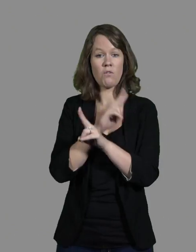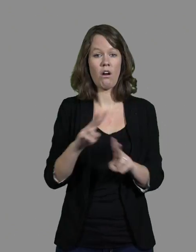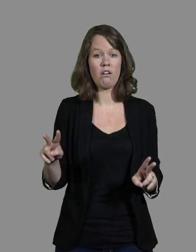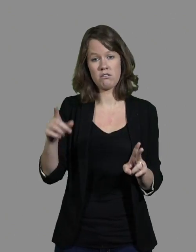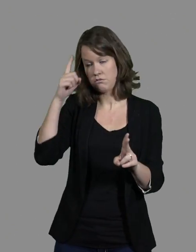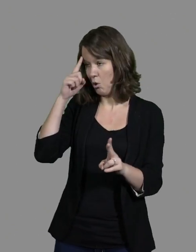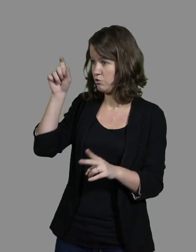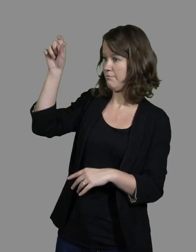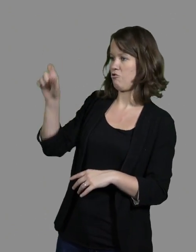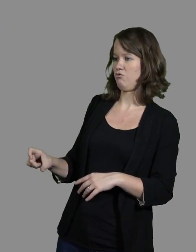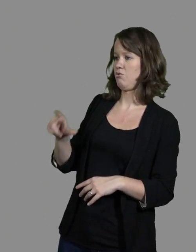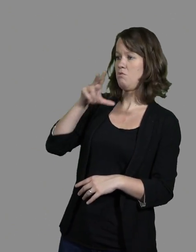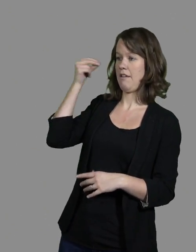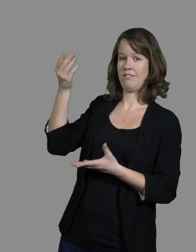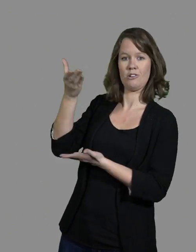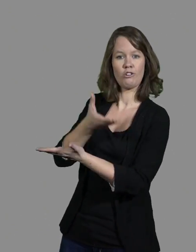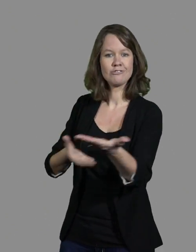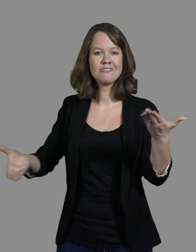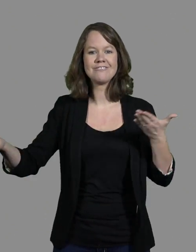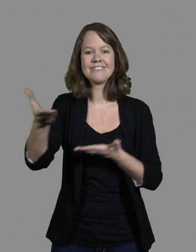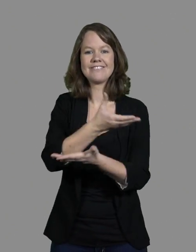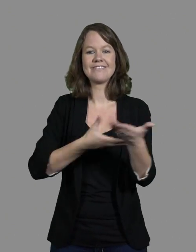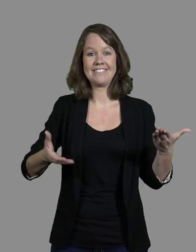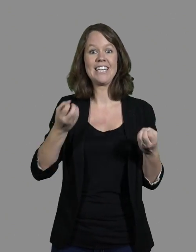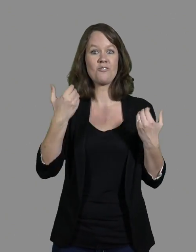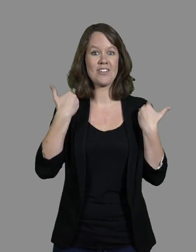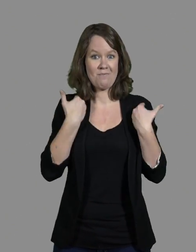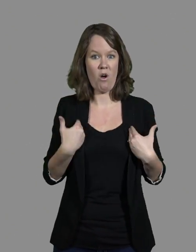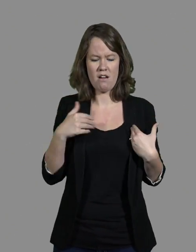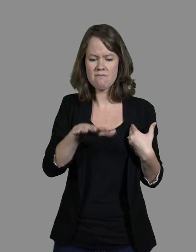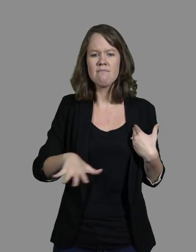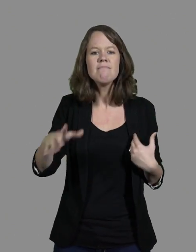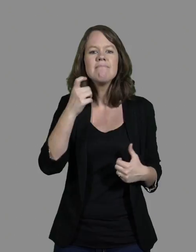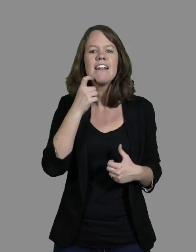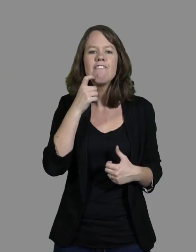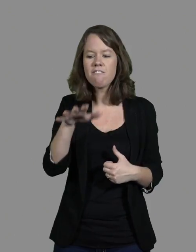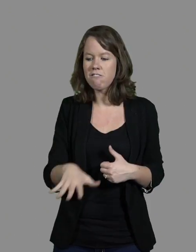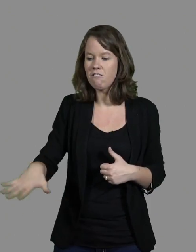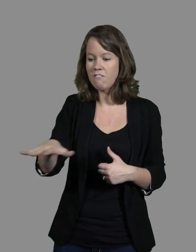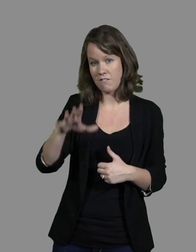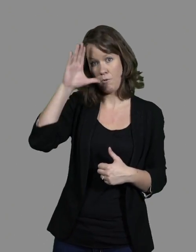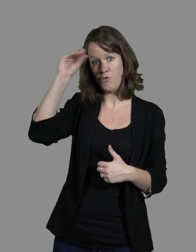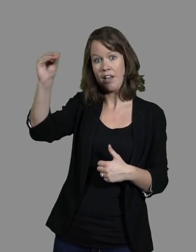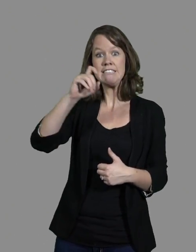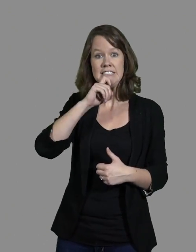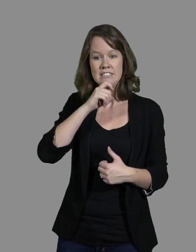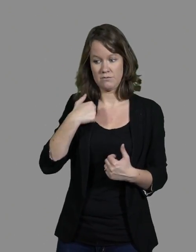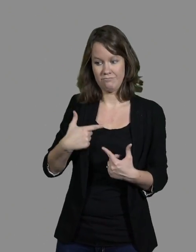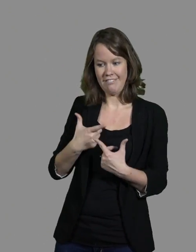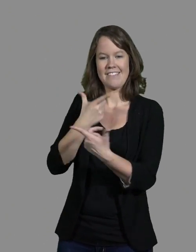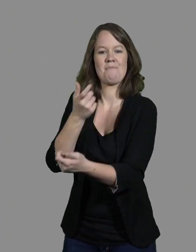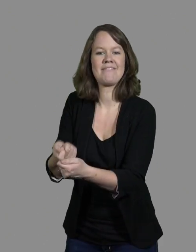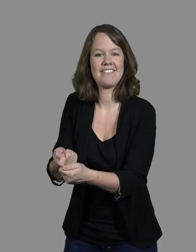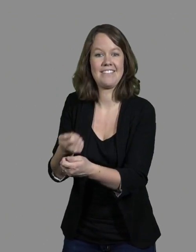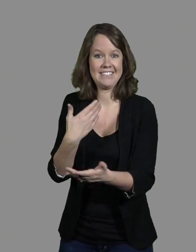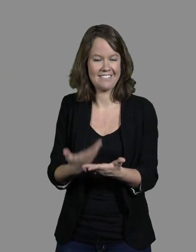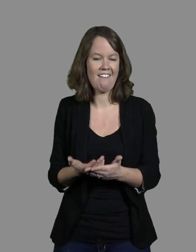une fois, c'est moi qui dois m'adapter aux élèves qui ne sont pas danseurs professionnels ou qui peuvent être danseurs professionnels. Donc, il va